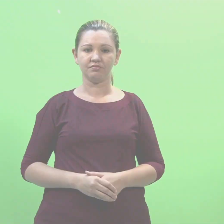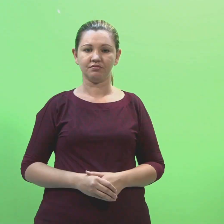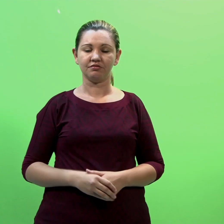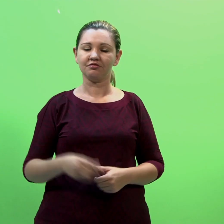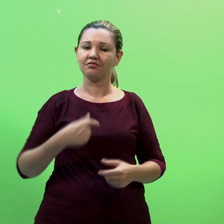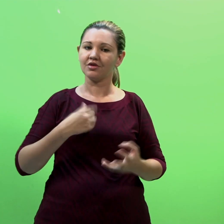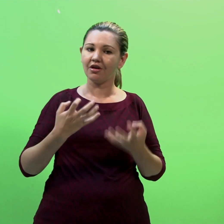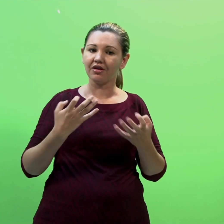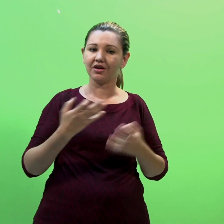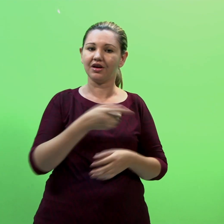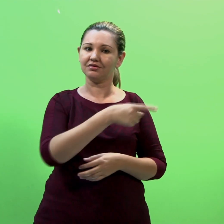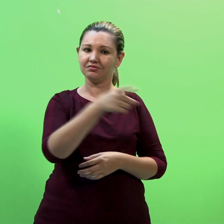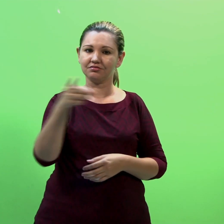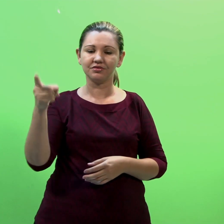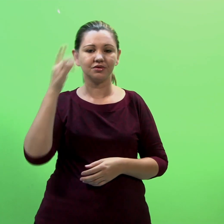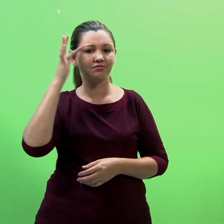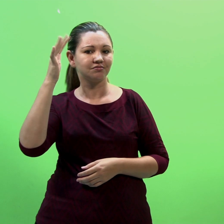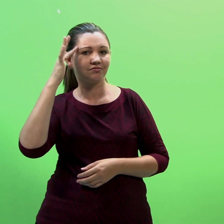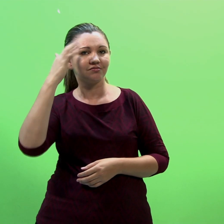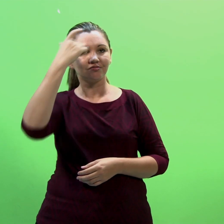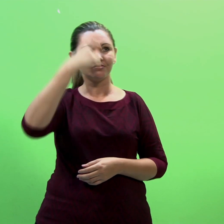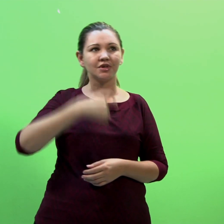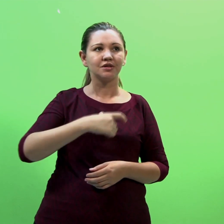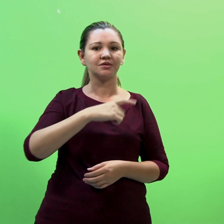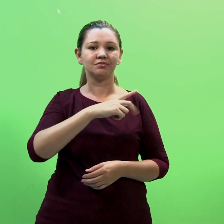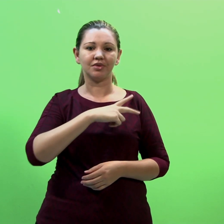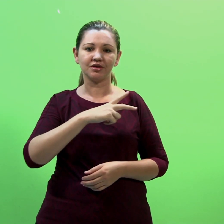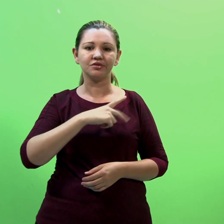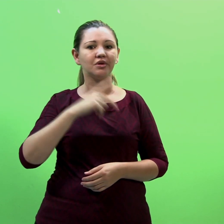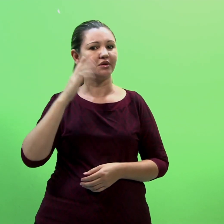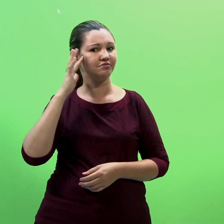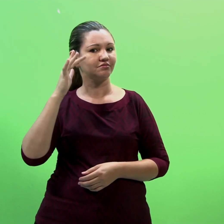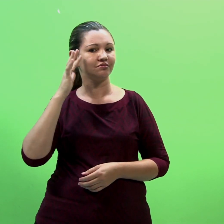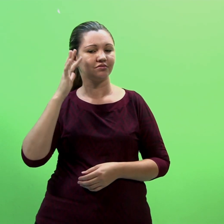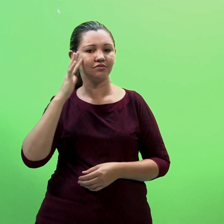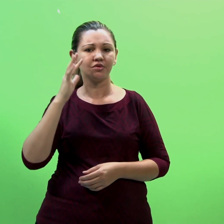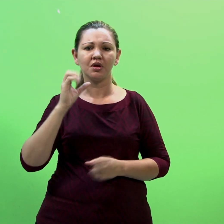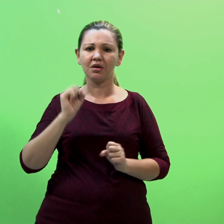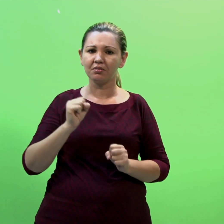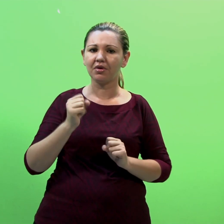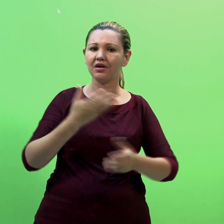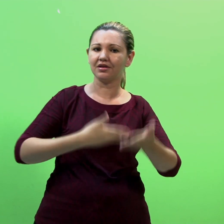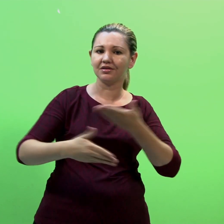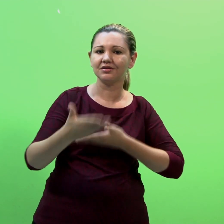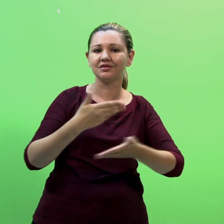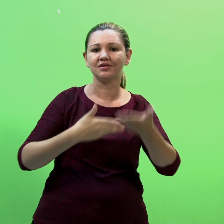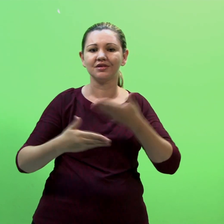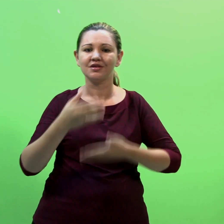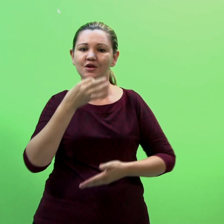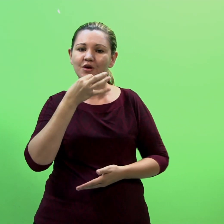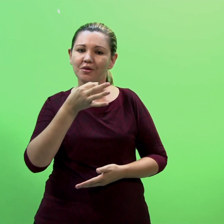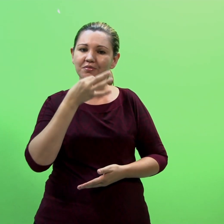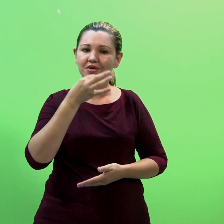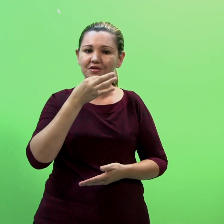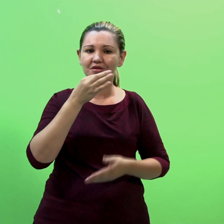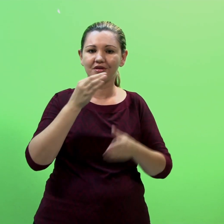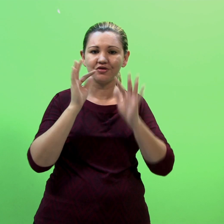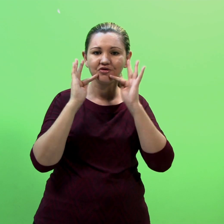Espero que continue essa reflexão de forma pessoal E compartilhe nos fóruns da disciplina Em breve nos encontraremos para